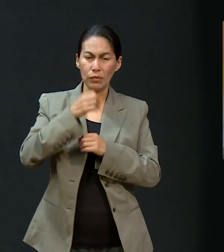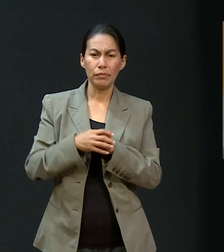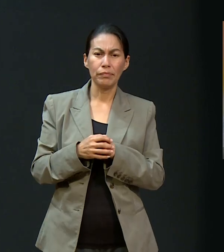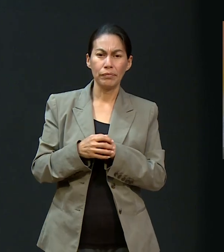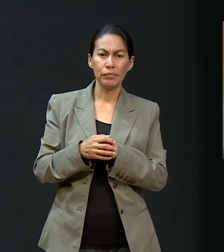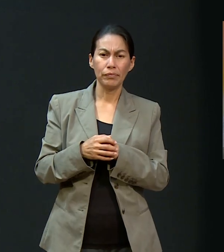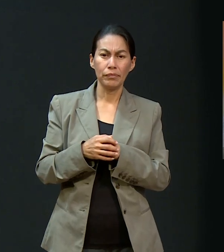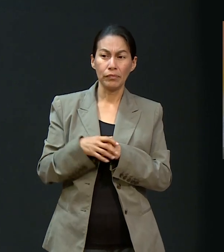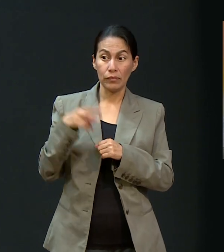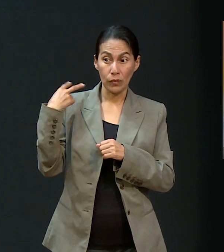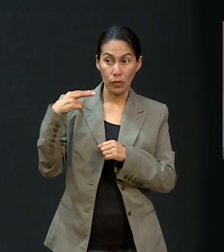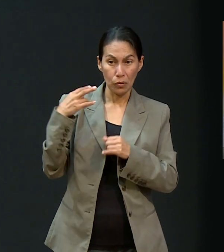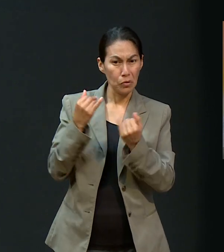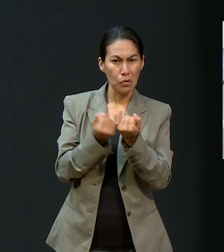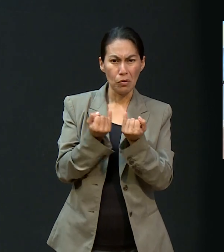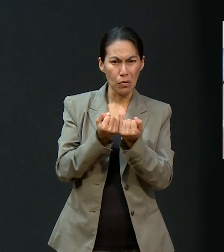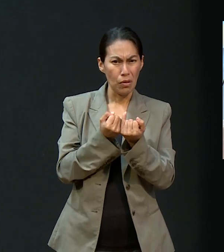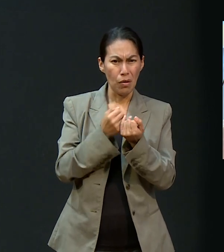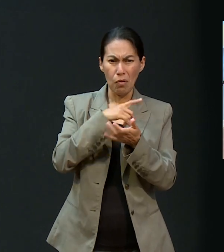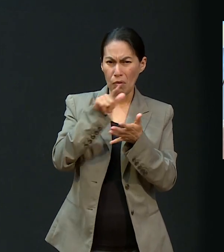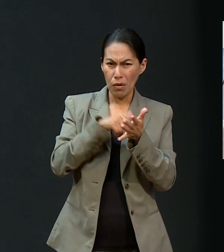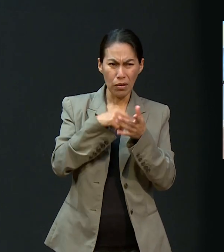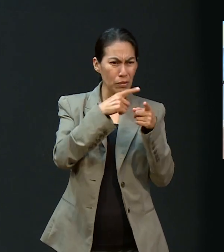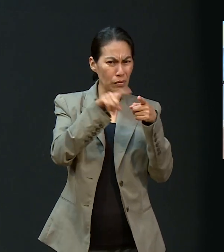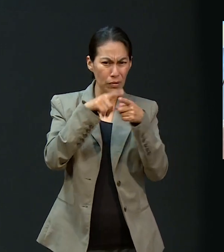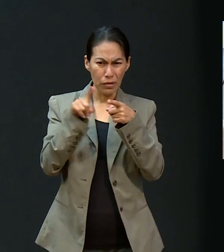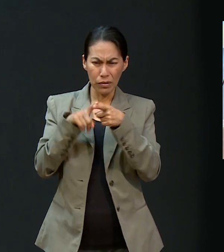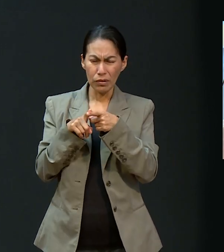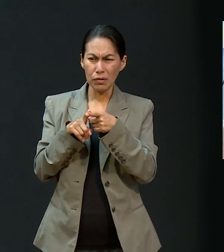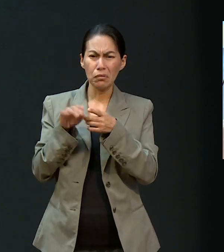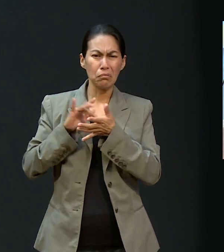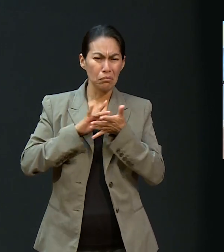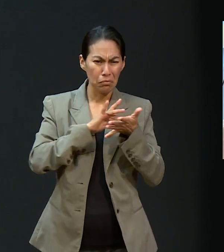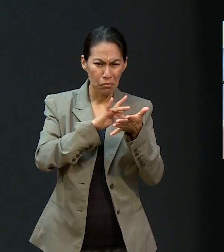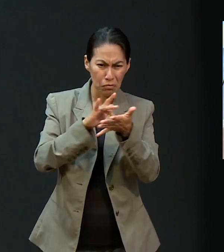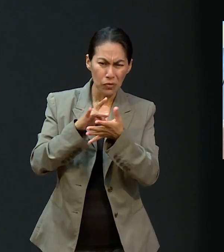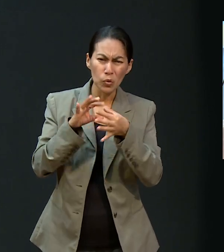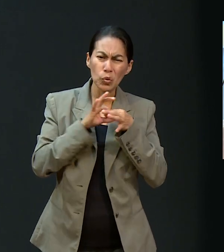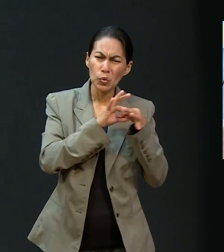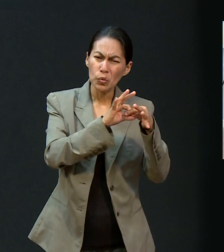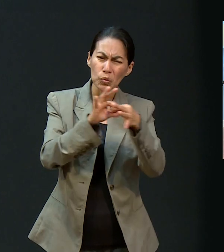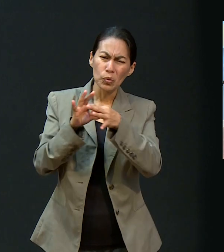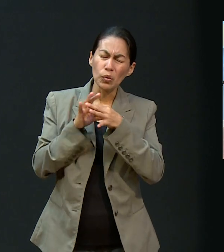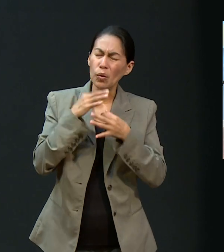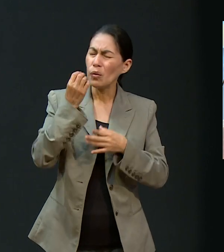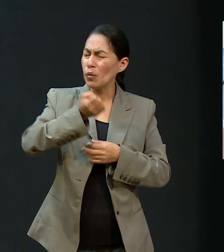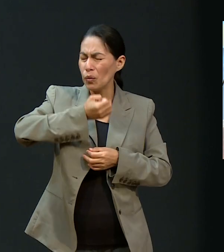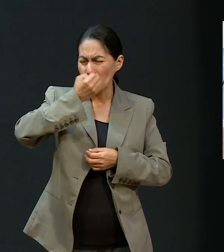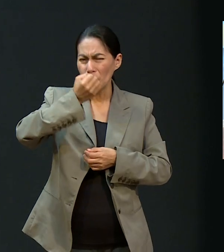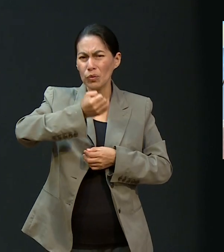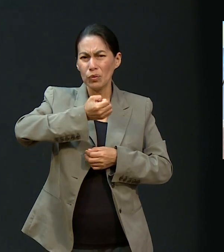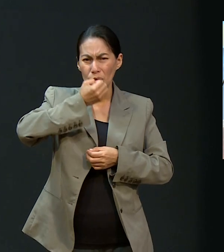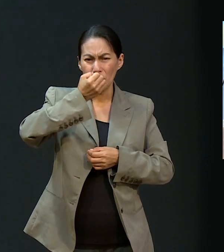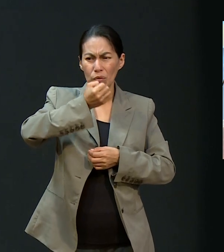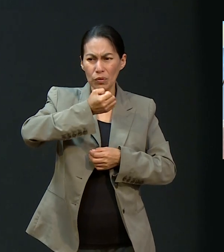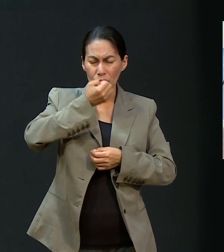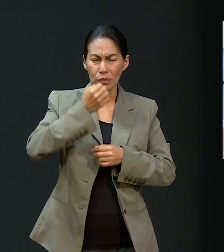otros hermanos se unieron. Yo en Veracruz igual. Diferentes partes. Y estuvimos ahí orando,